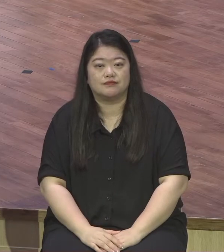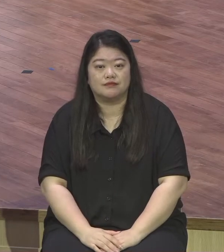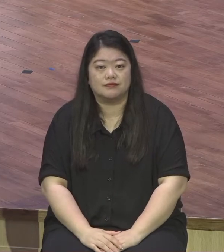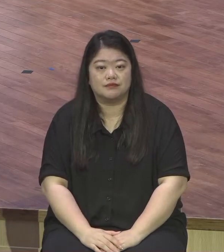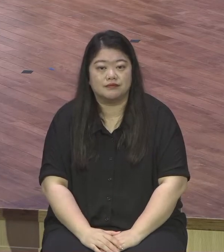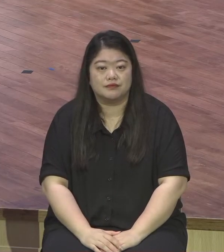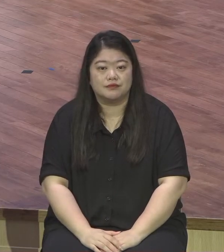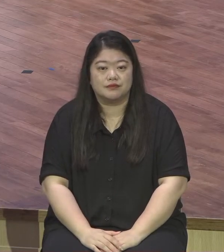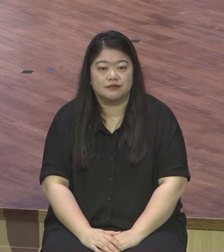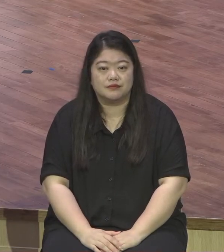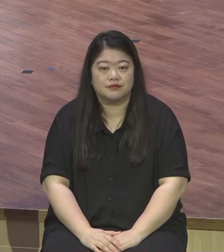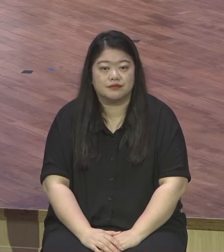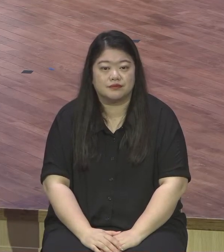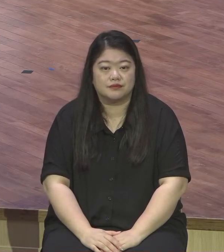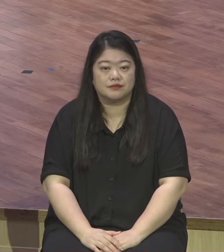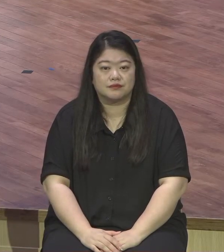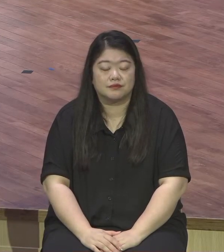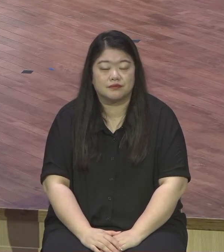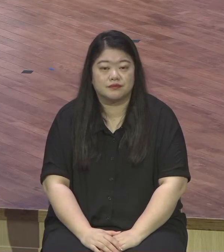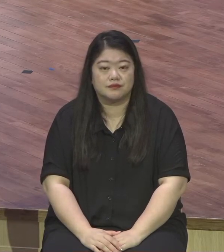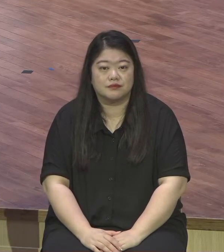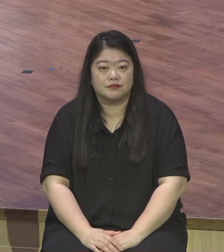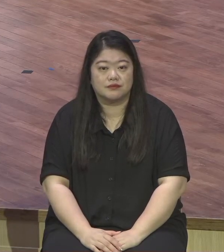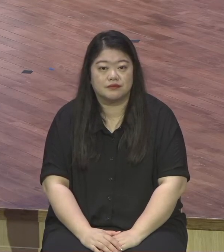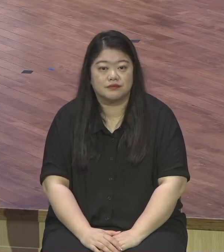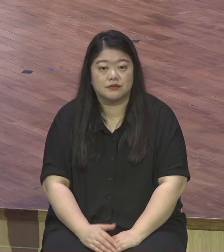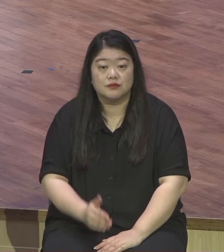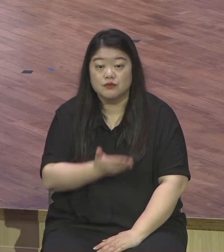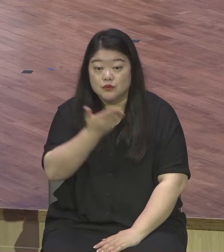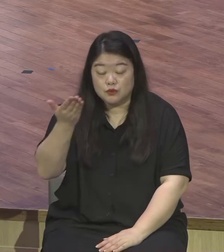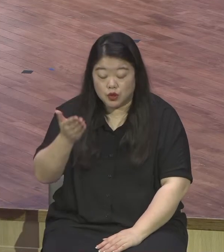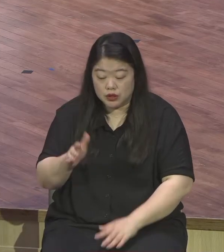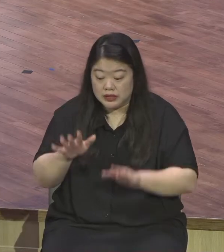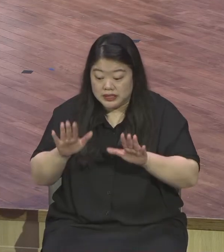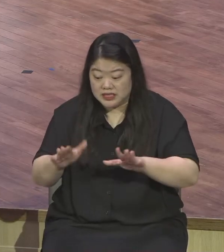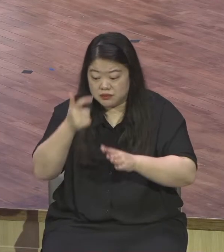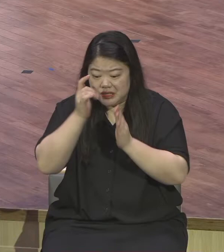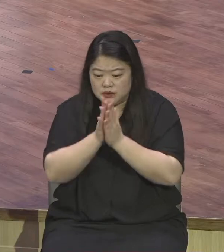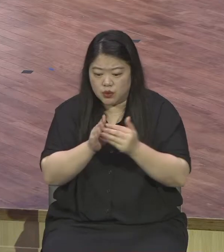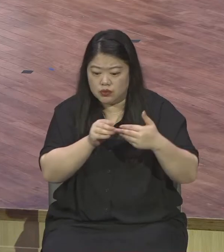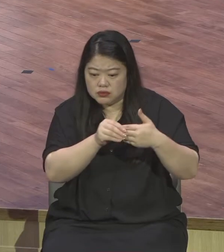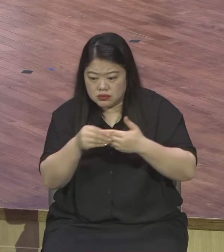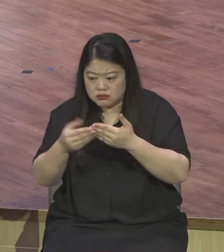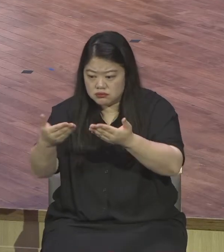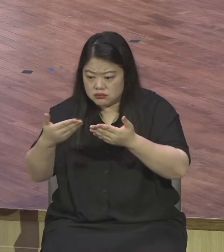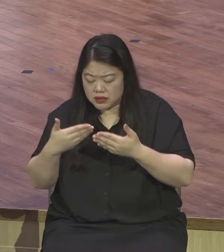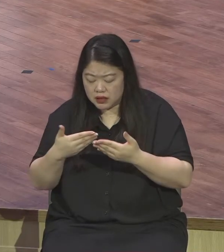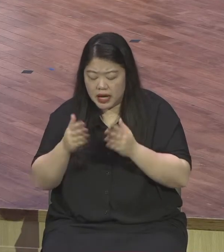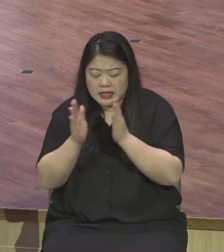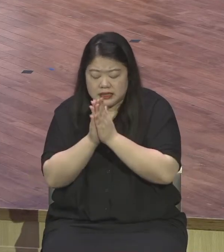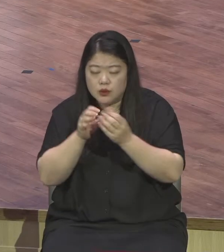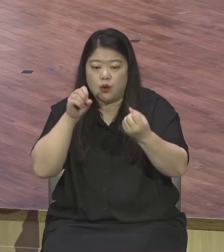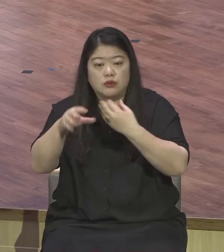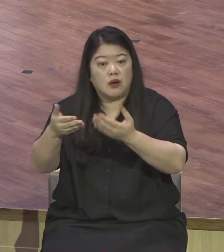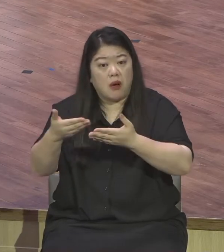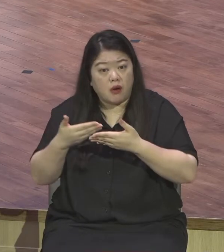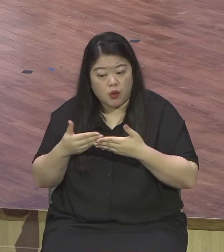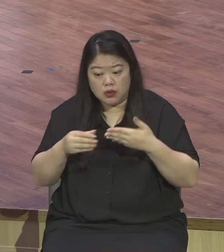구체적으로 인도받고 하나님 앞에 고백하게 됩니다 이런 응답의 시간표에 우리 영원계 모든